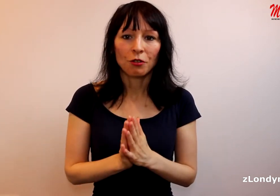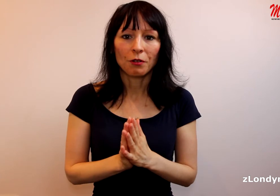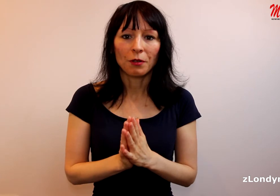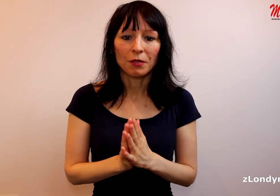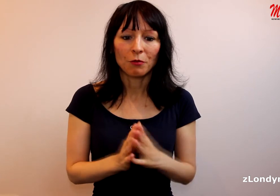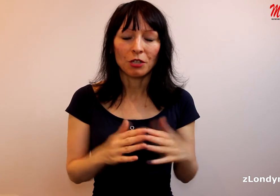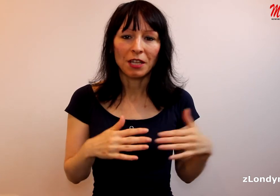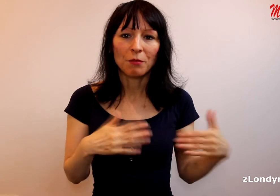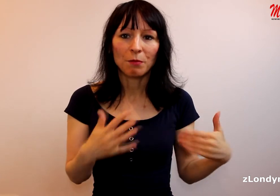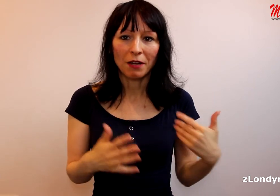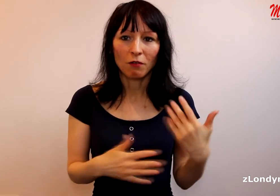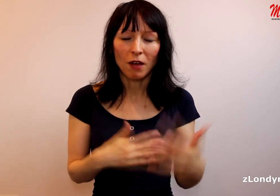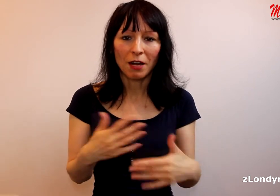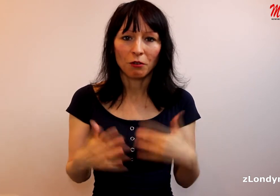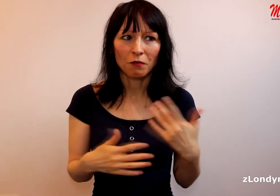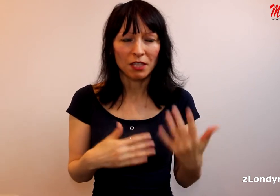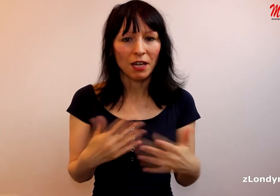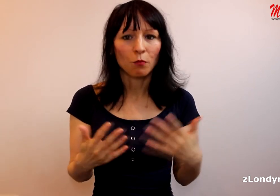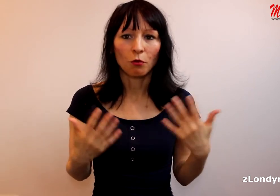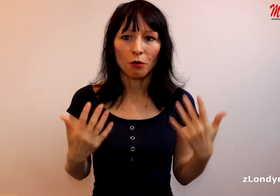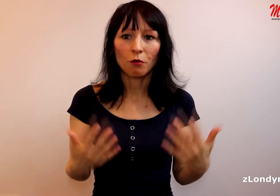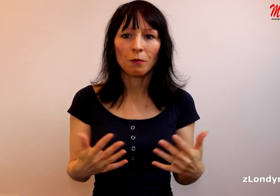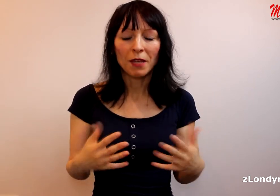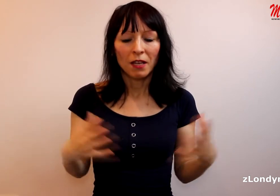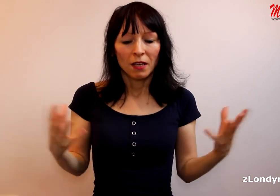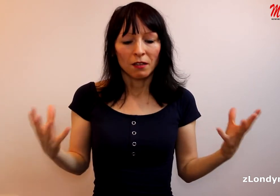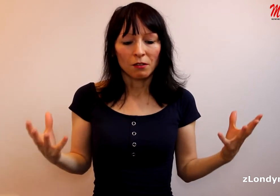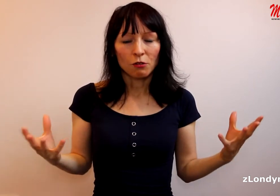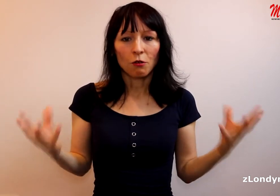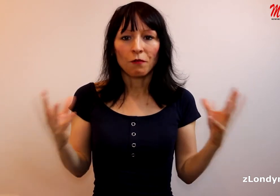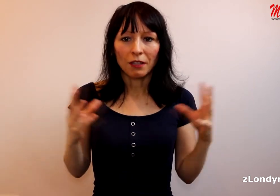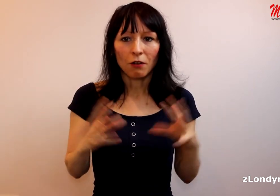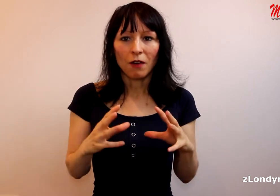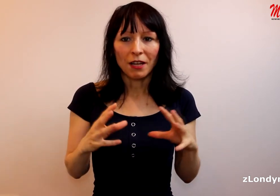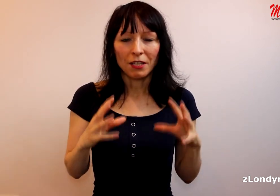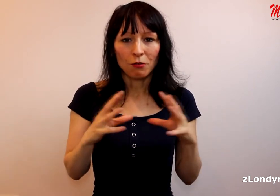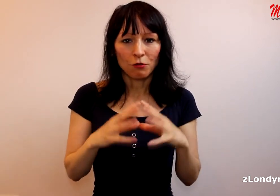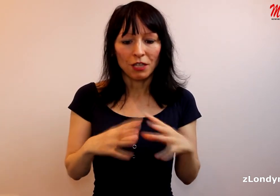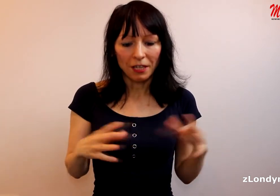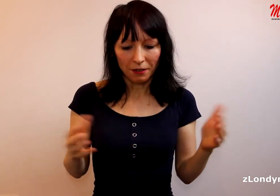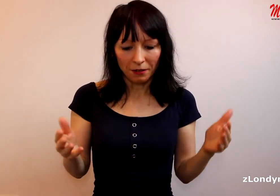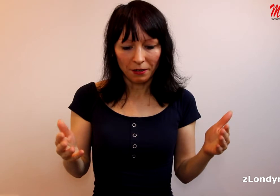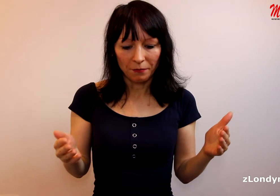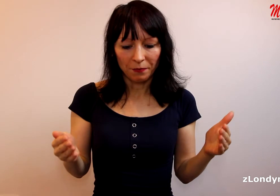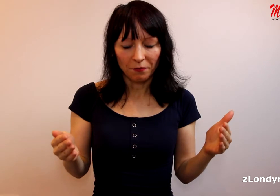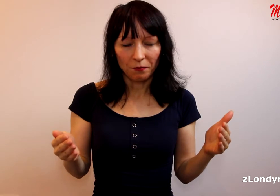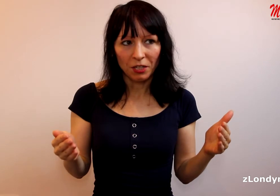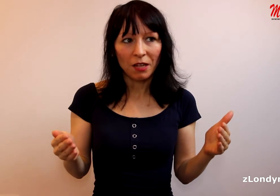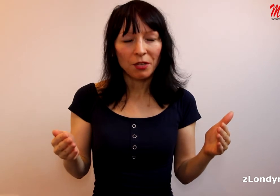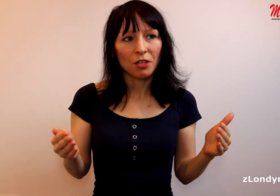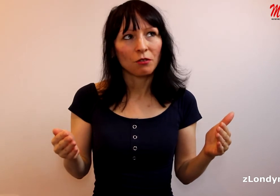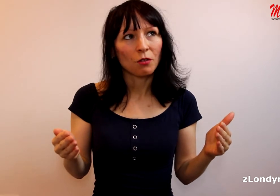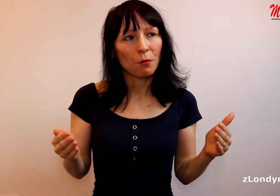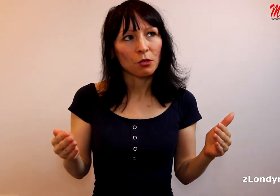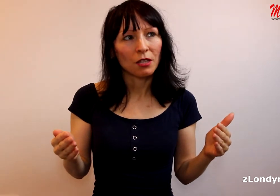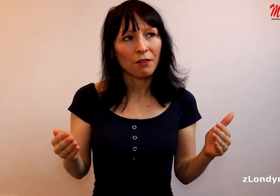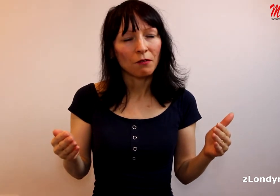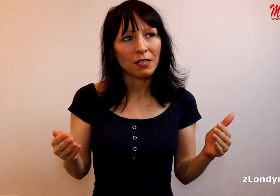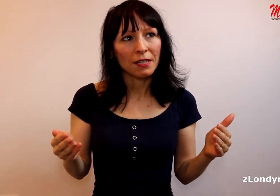samozřejmě je připravováno více jak půl roku. Jsou vytahováni různí, řekla bych, že to je postaveno vlastně